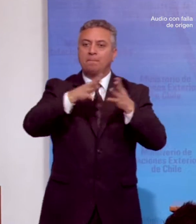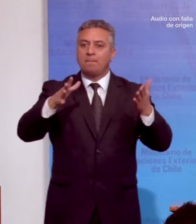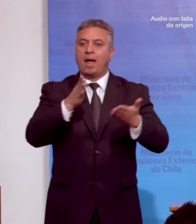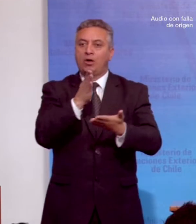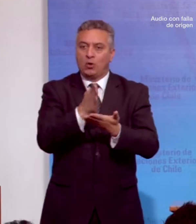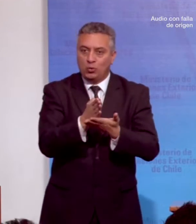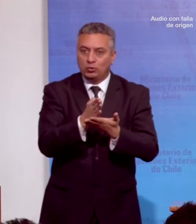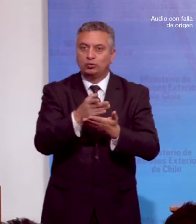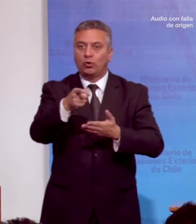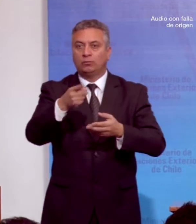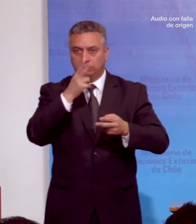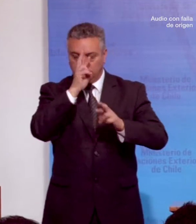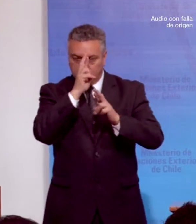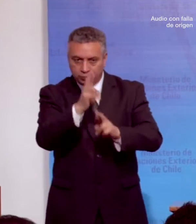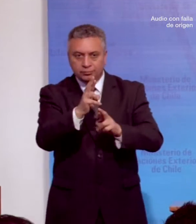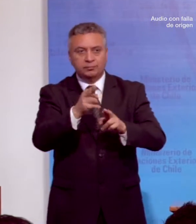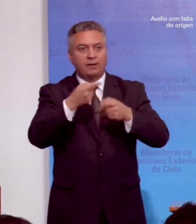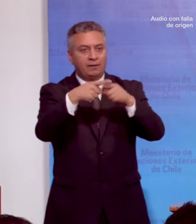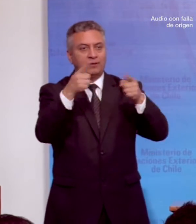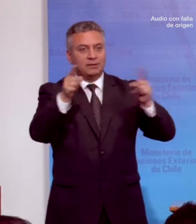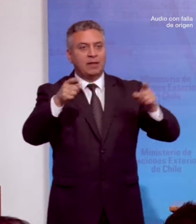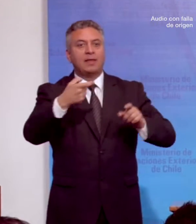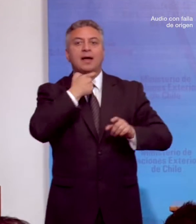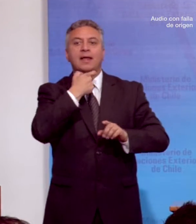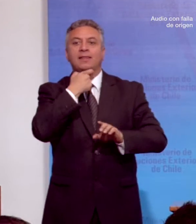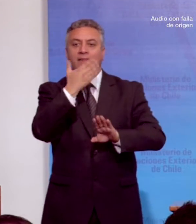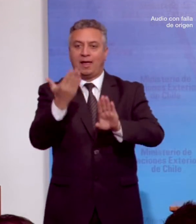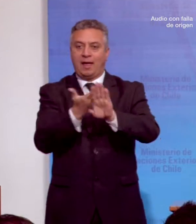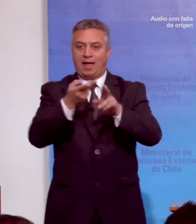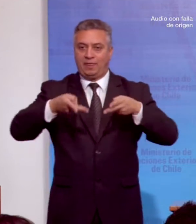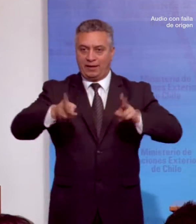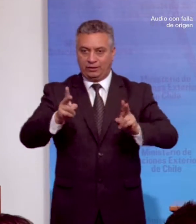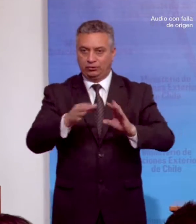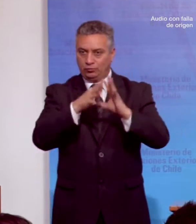garantizando los derechos de todas y todos. Muchas gracias.